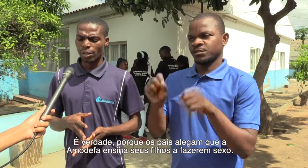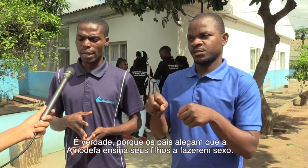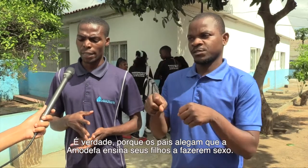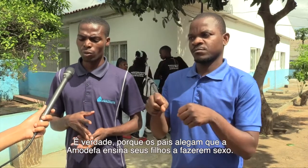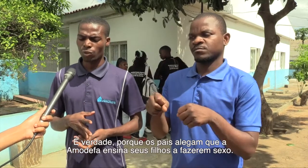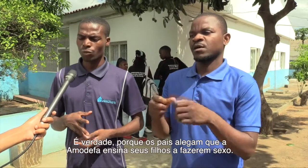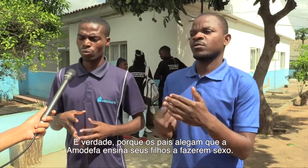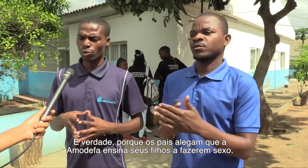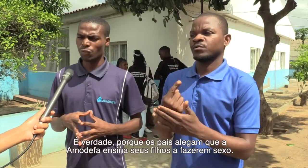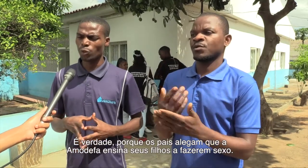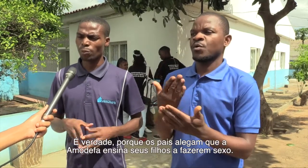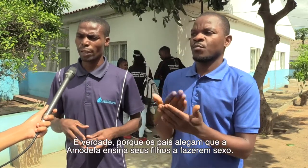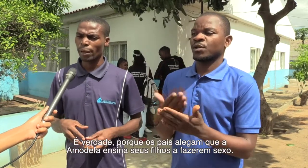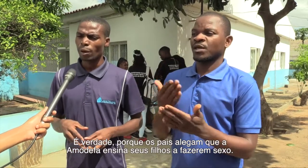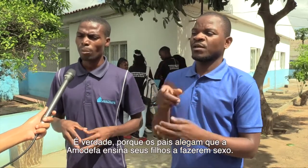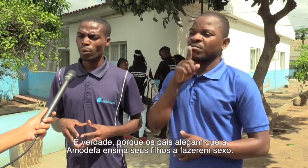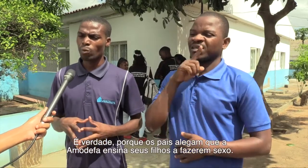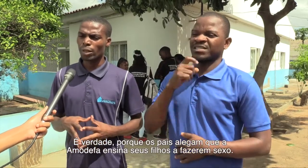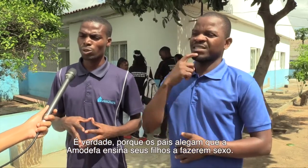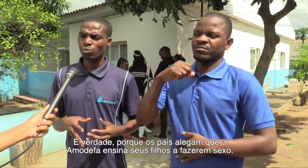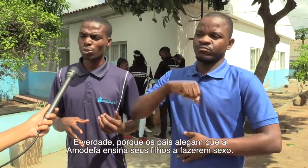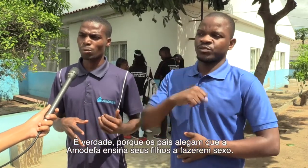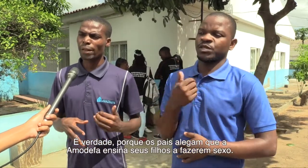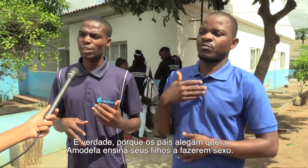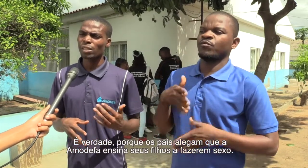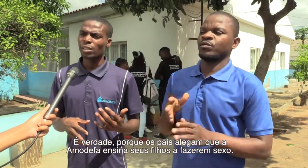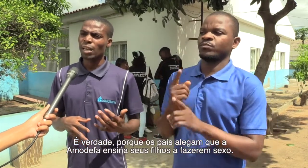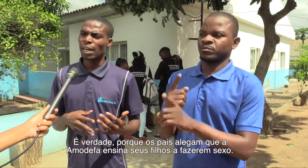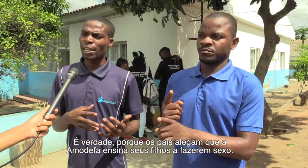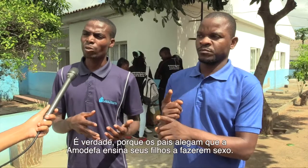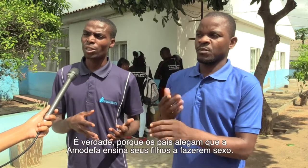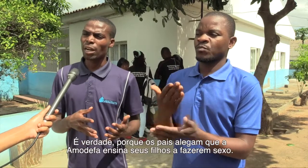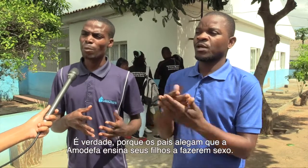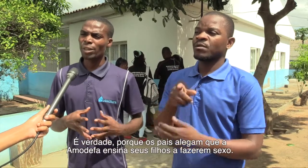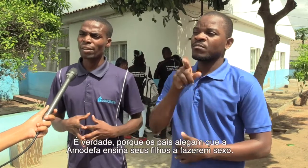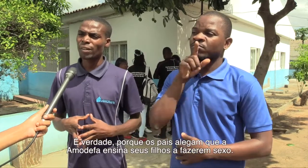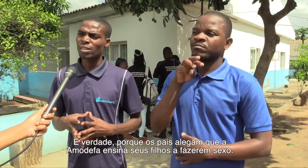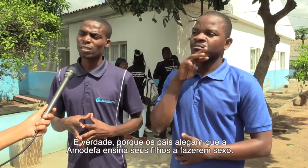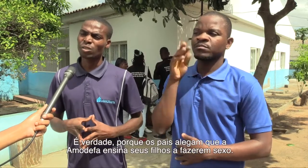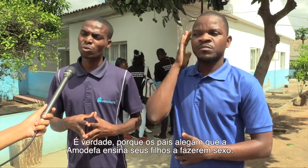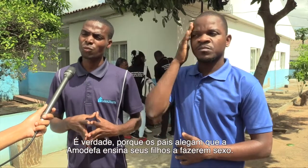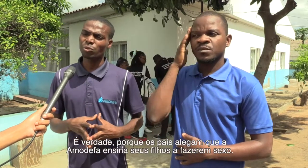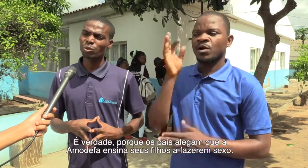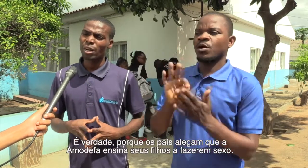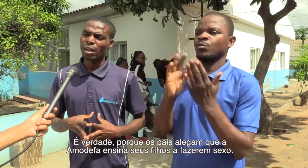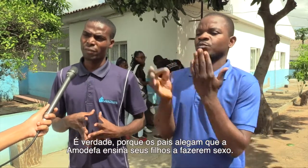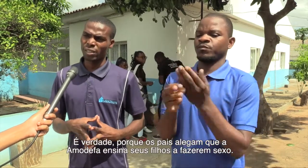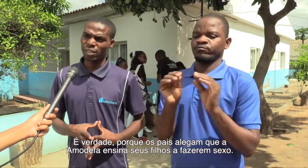negam com seus filhos. Por quê? Porque uma das coisas, os pais alegam que a Modefa ensina os filhos a fazer